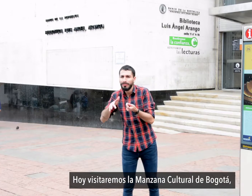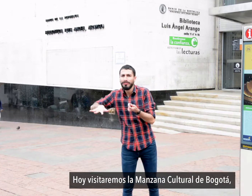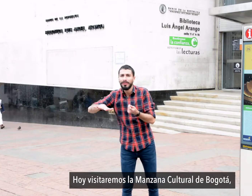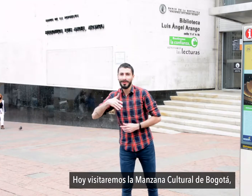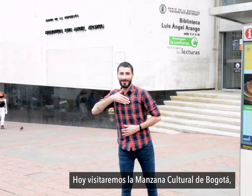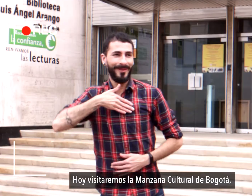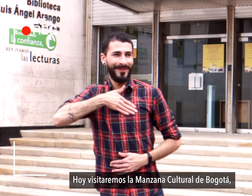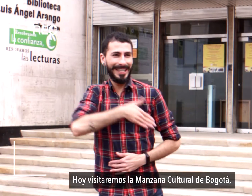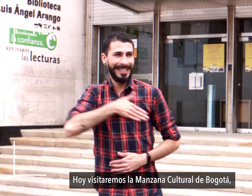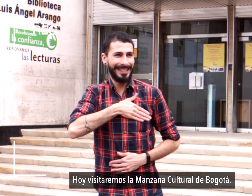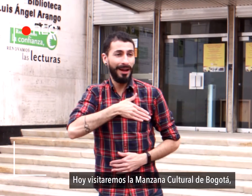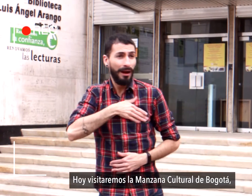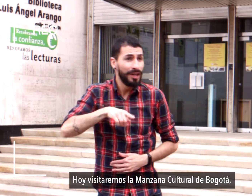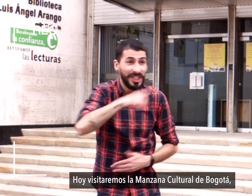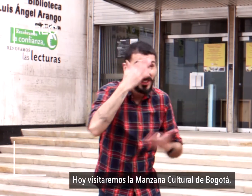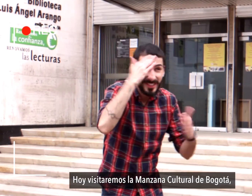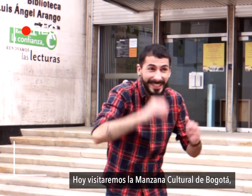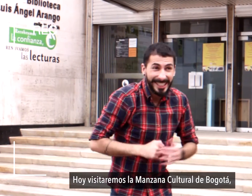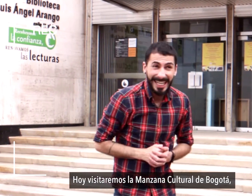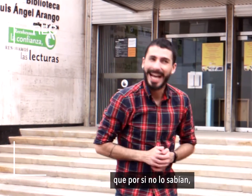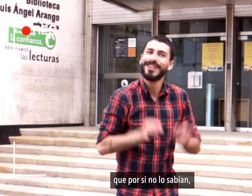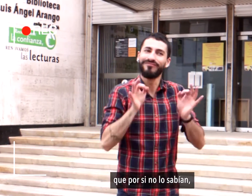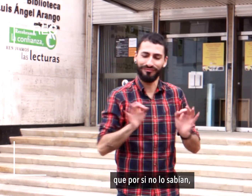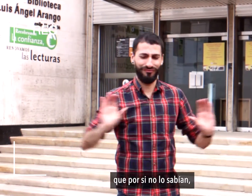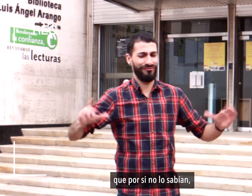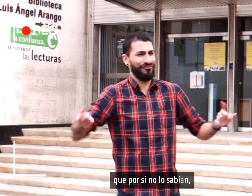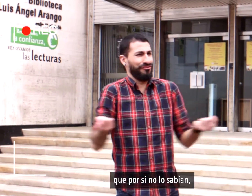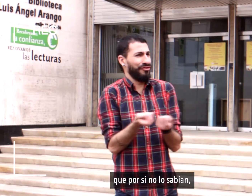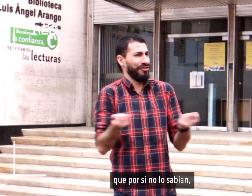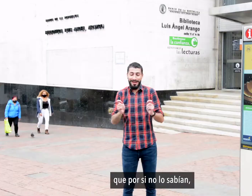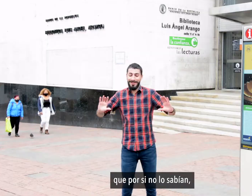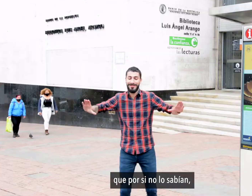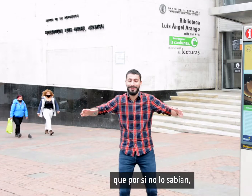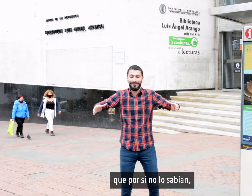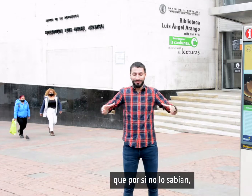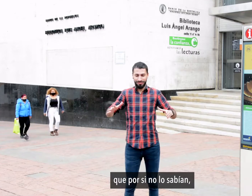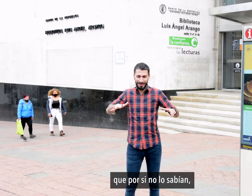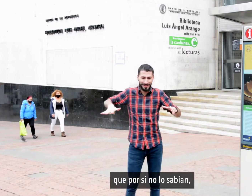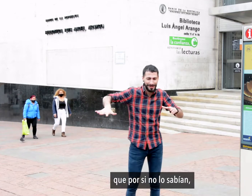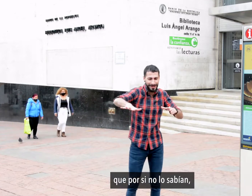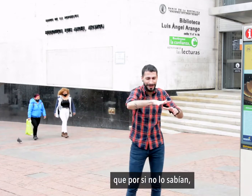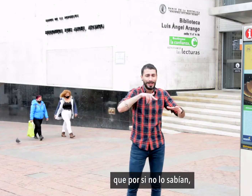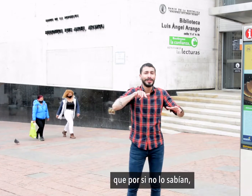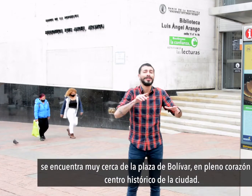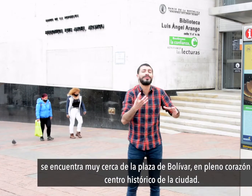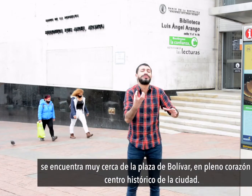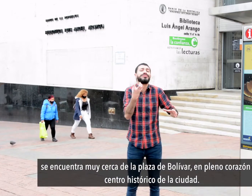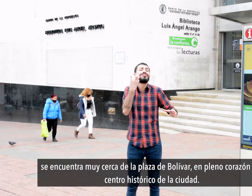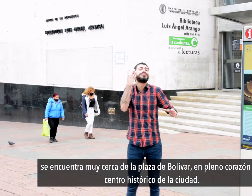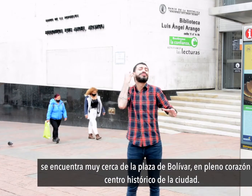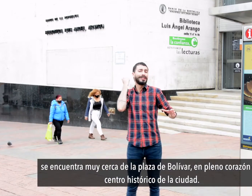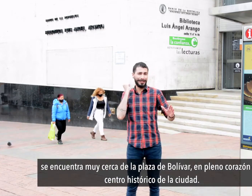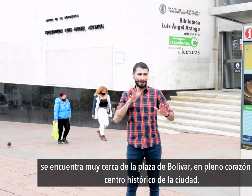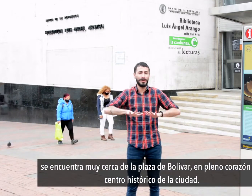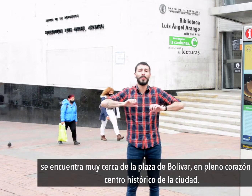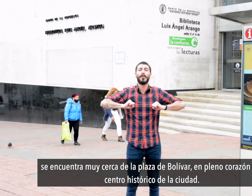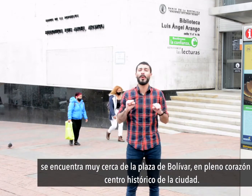Bogotá, que por si no lo sabían, se encuentra muy cerca de la Plaza